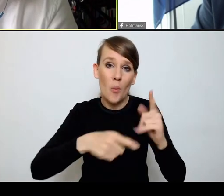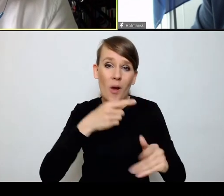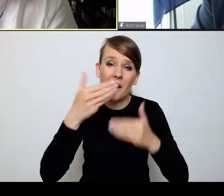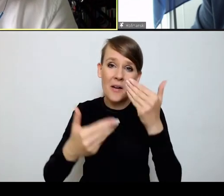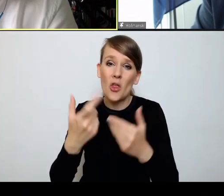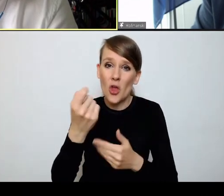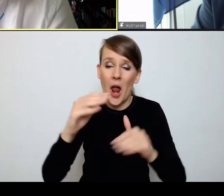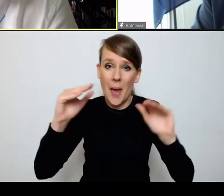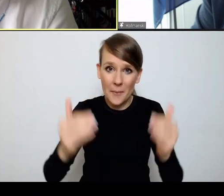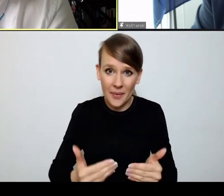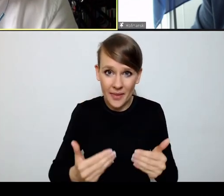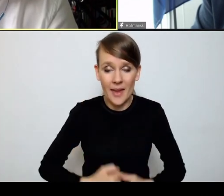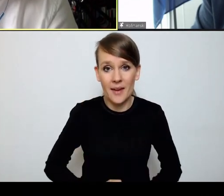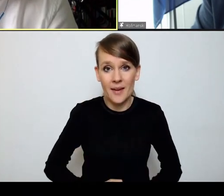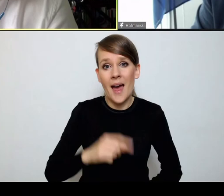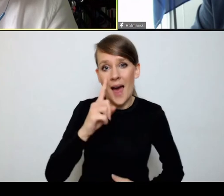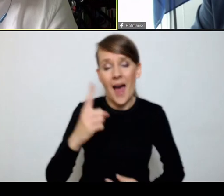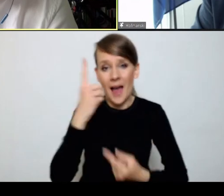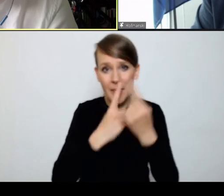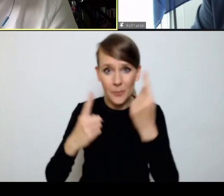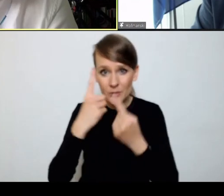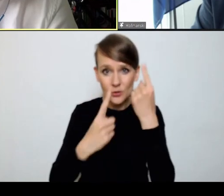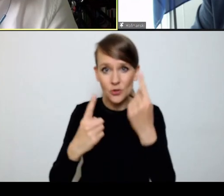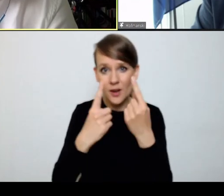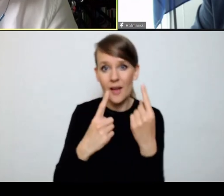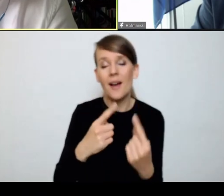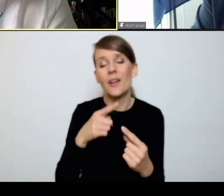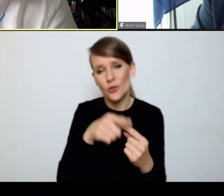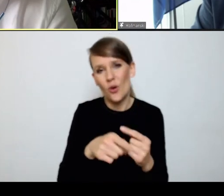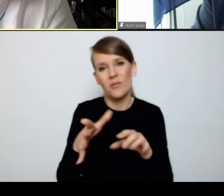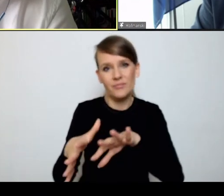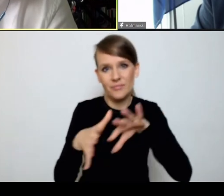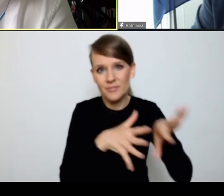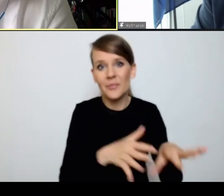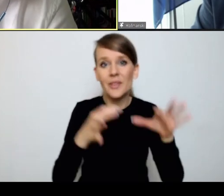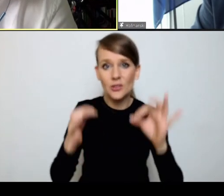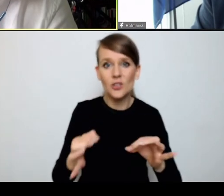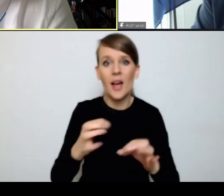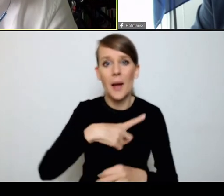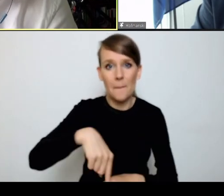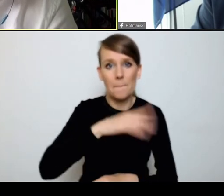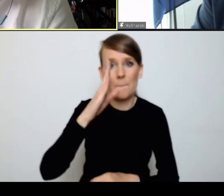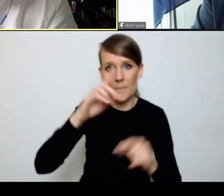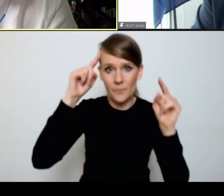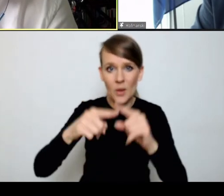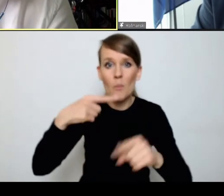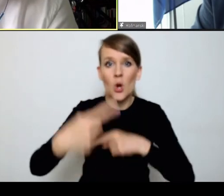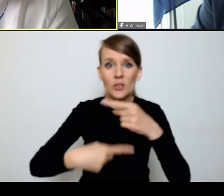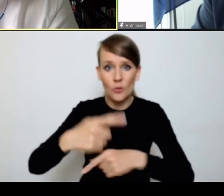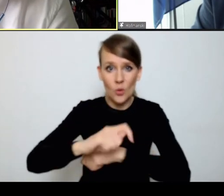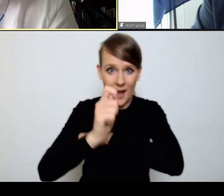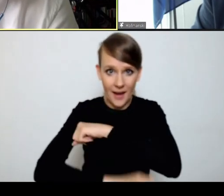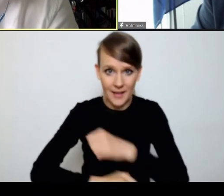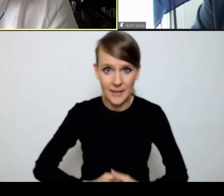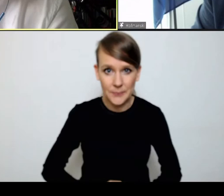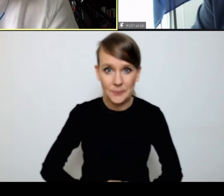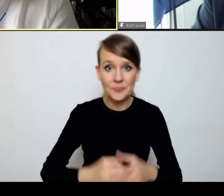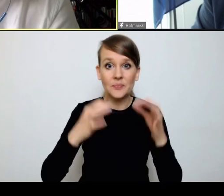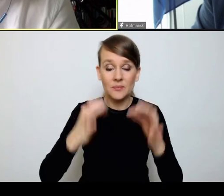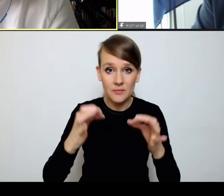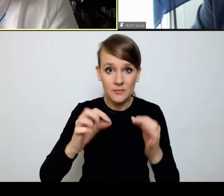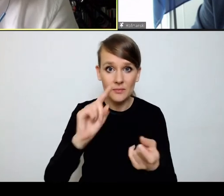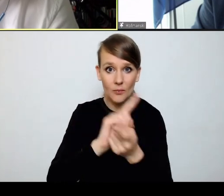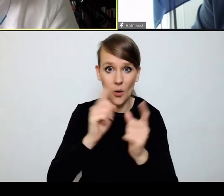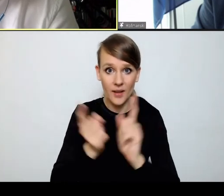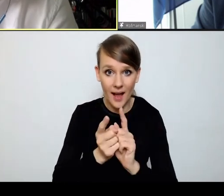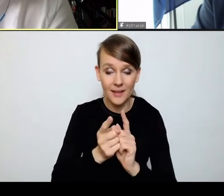ale myślę, że to zostawimy z boku, bo dzisiaj będziemy się zajmowali procedurą karną. Drodzy Państwo, dzisiejsze spotkanie